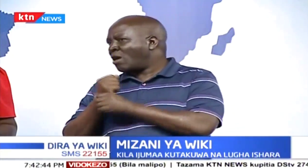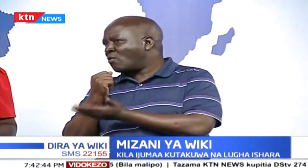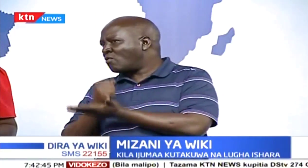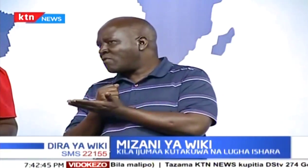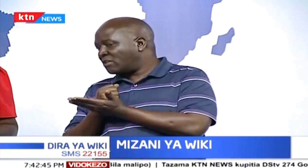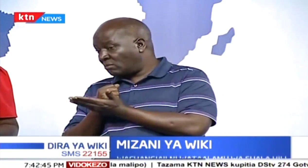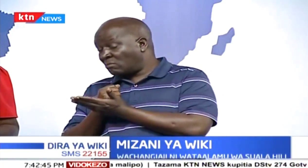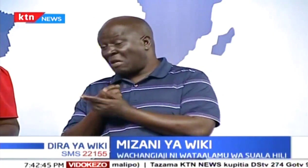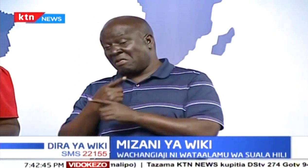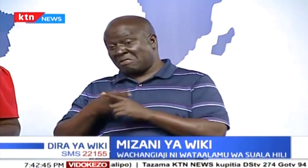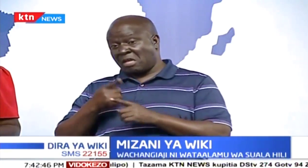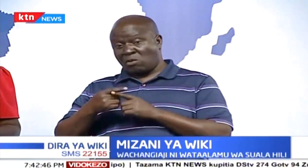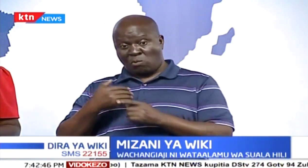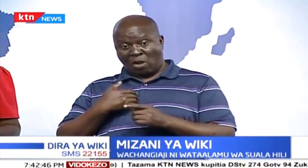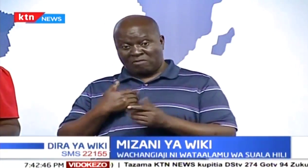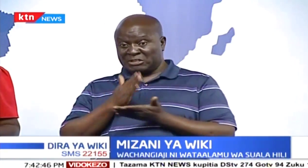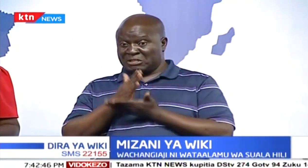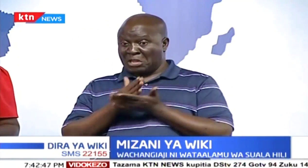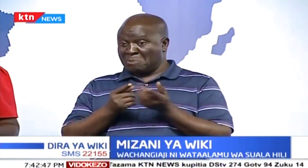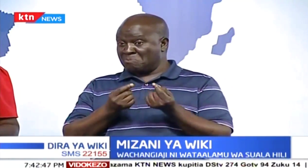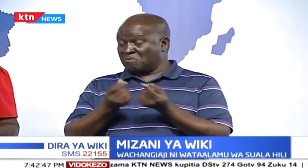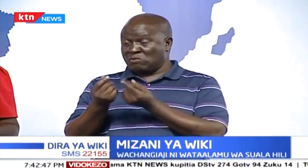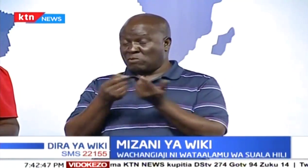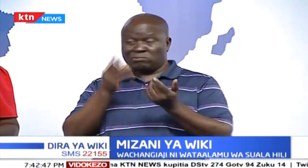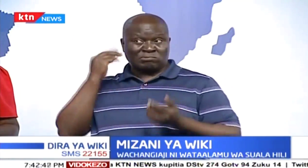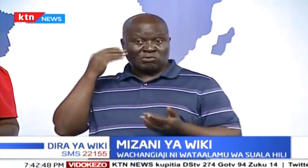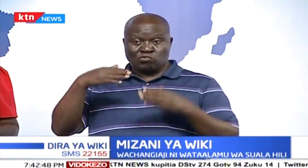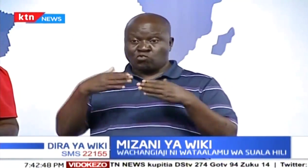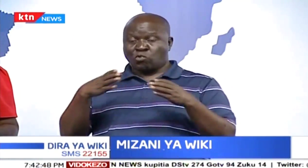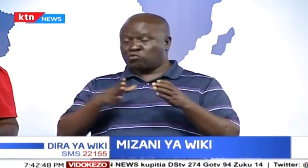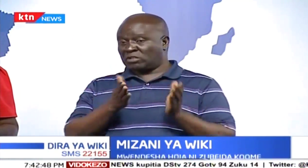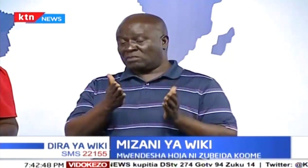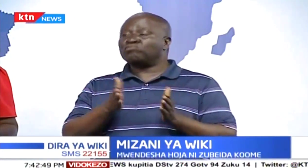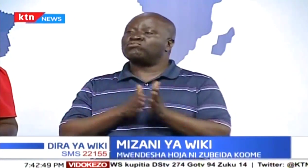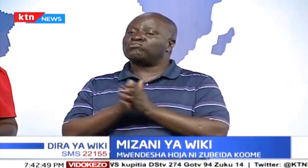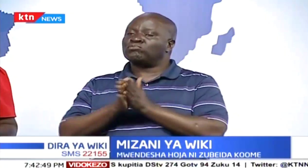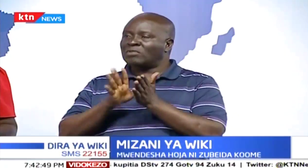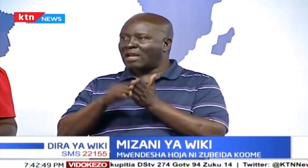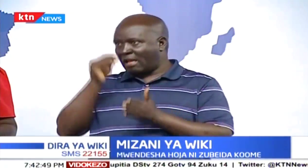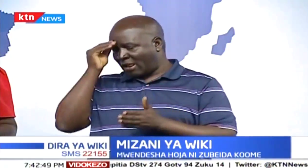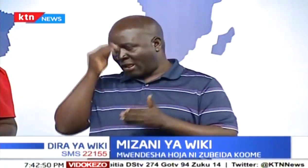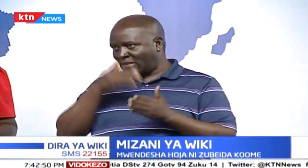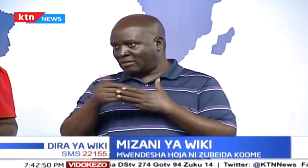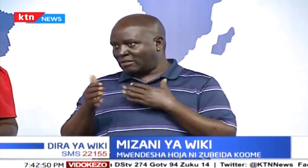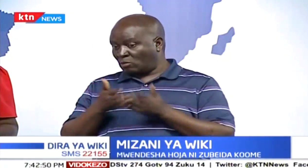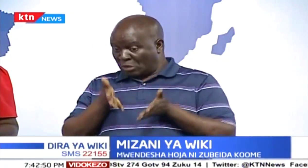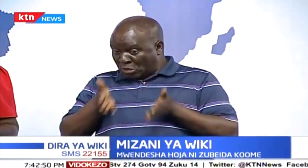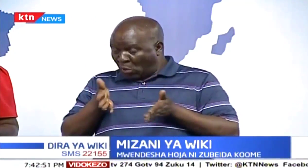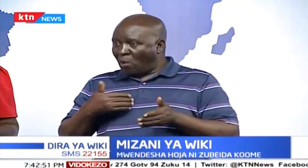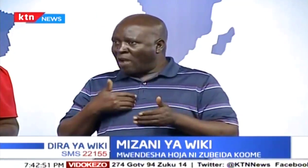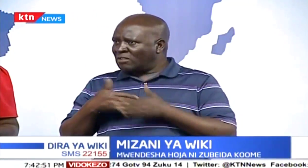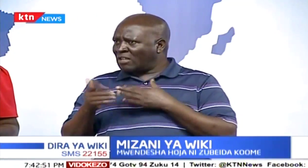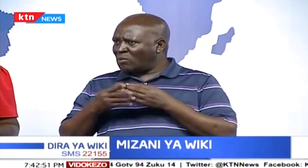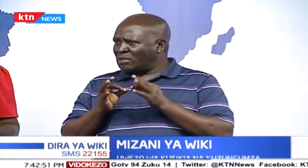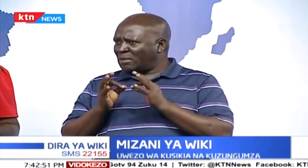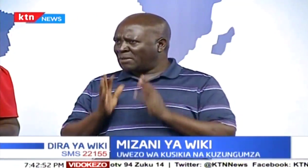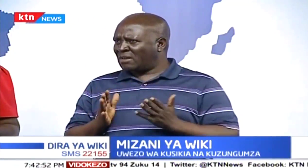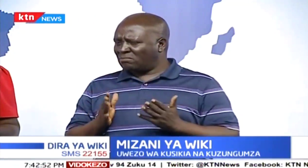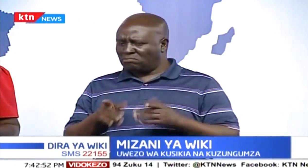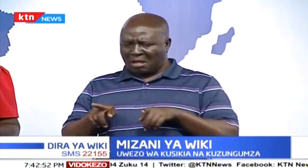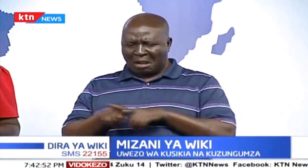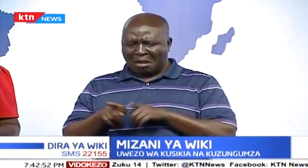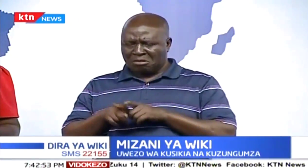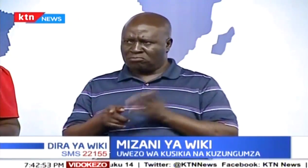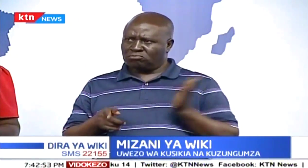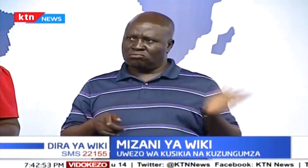biyashara kwa mfano. Kwanzisha biyashara ni vigumu. Kwa wale wanao sikia na wana ulemavu,